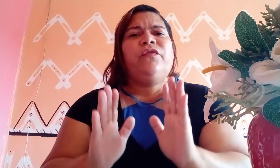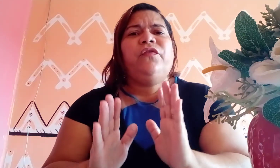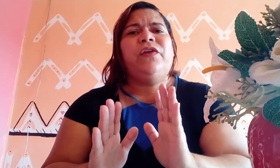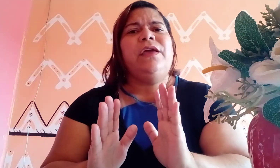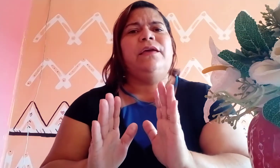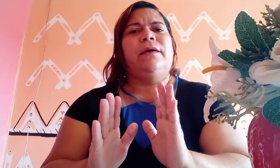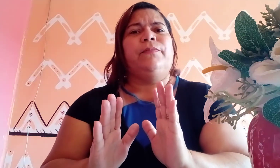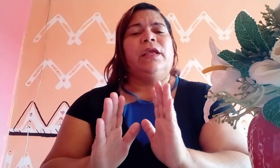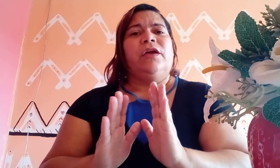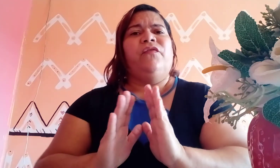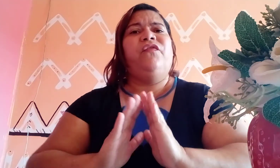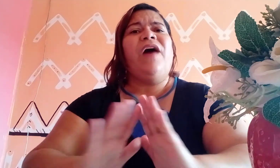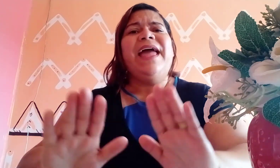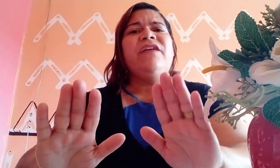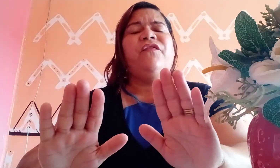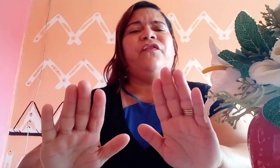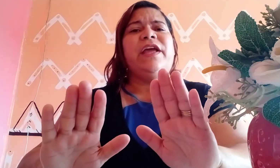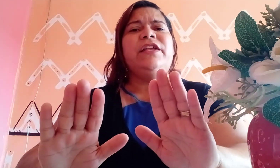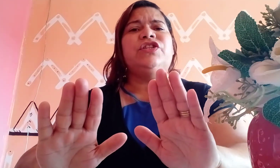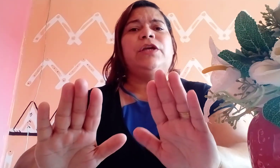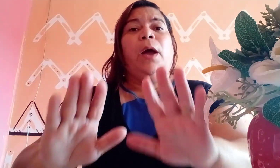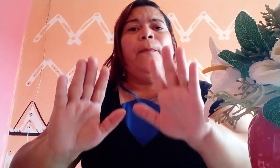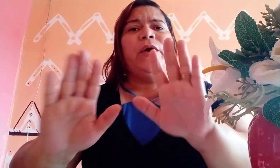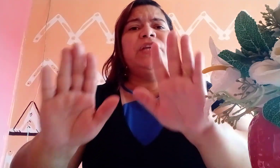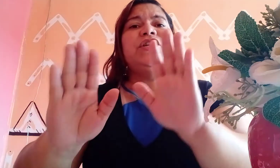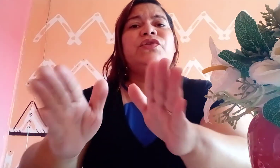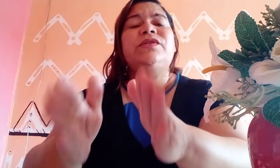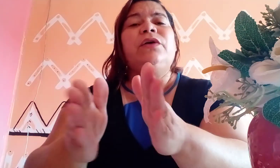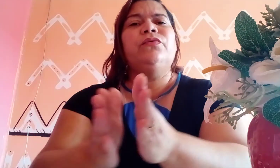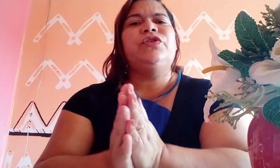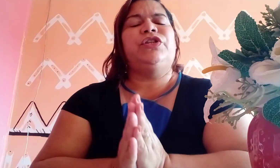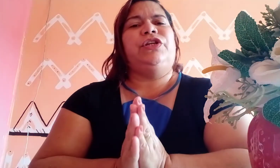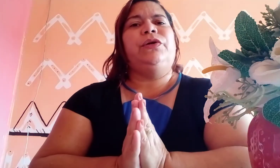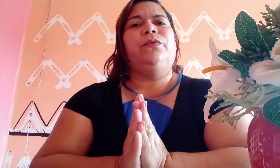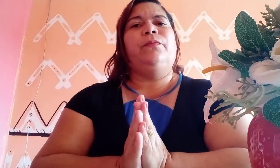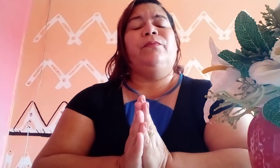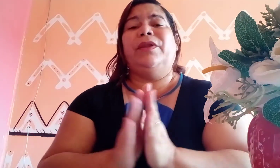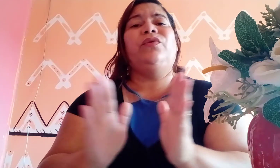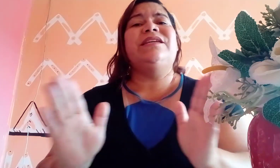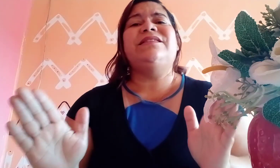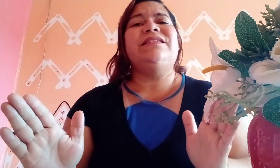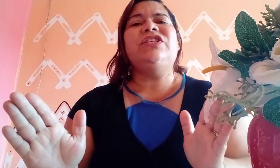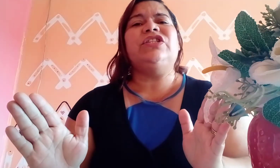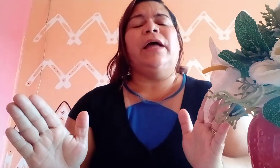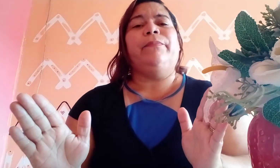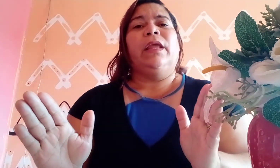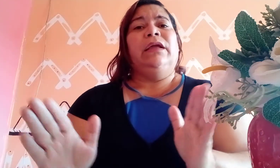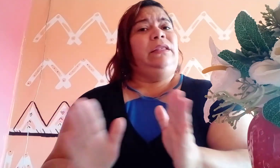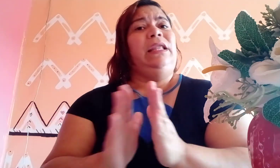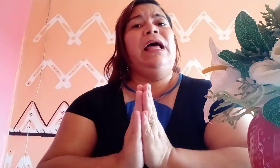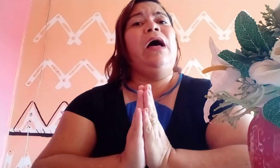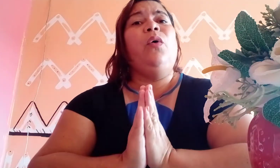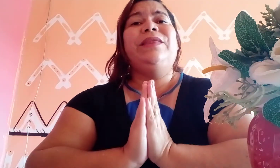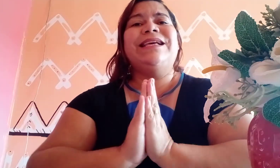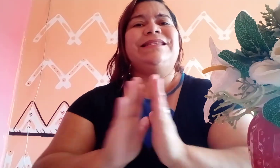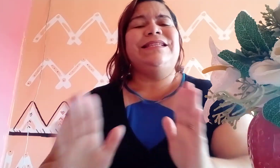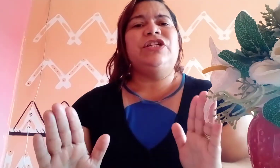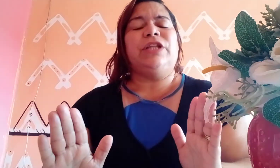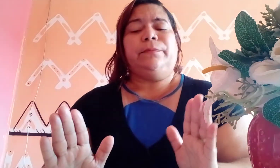confie, vai em frente, porque Jesus é contigo. Não desista, não desista.